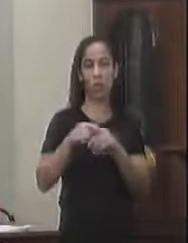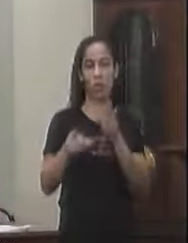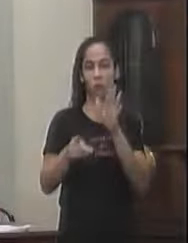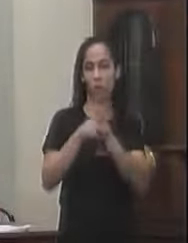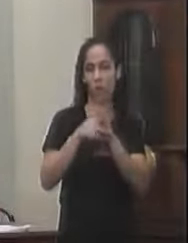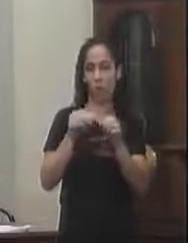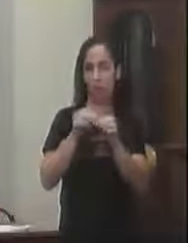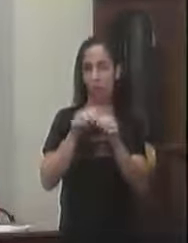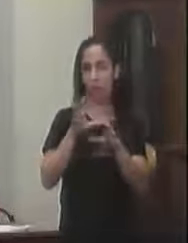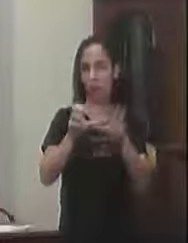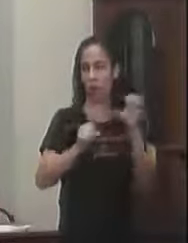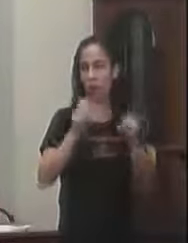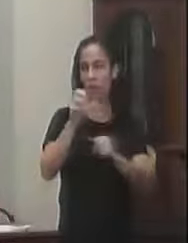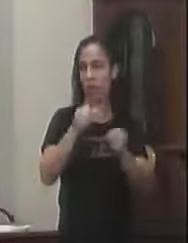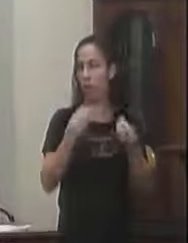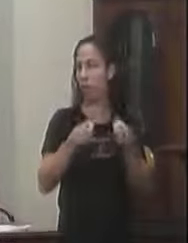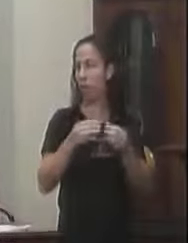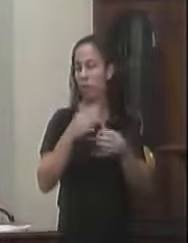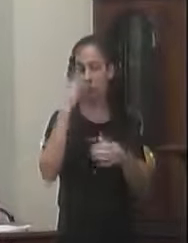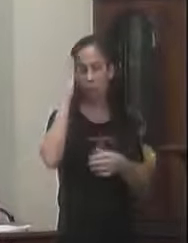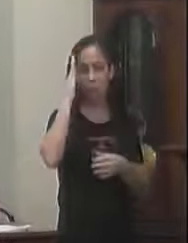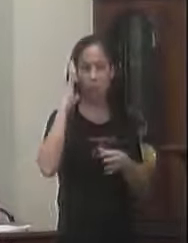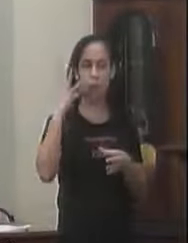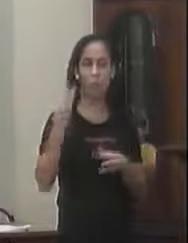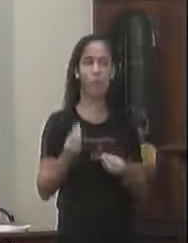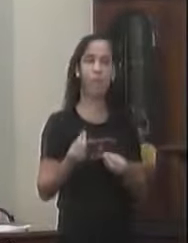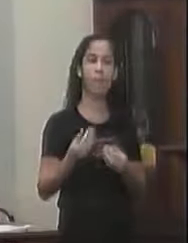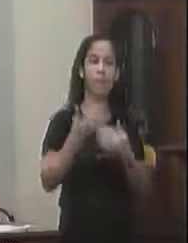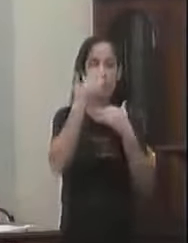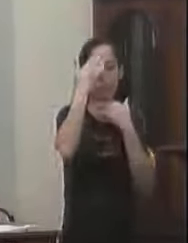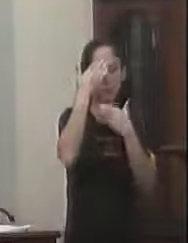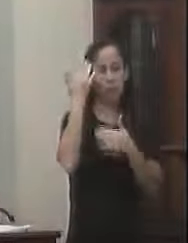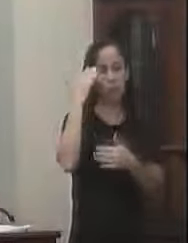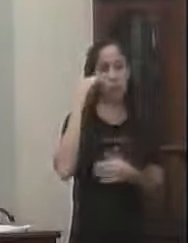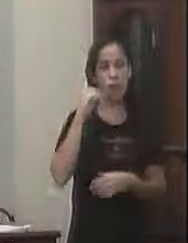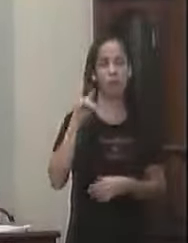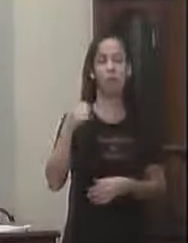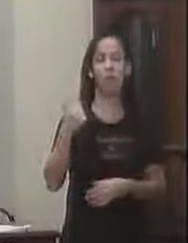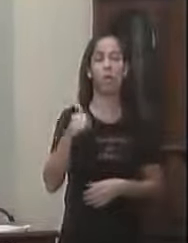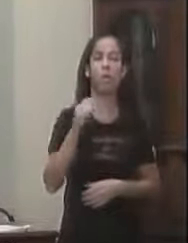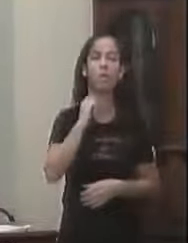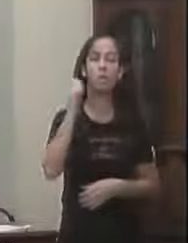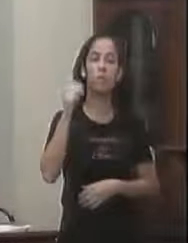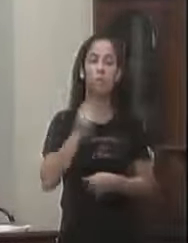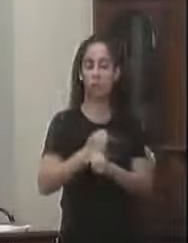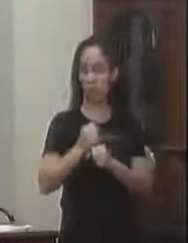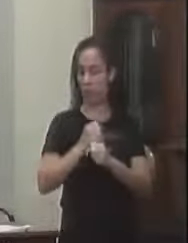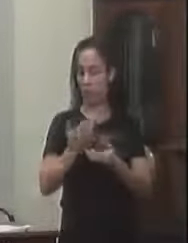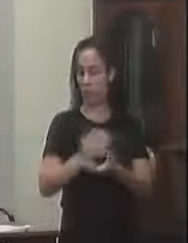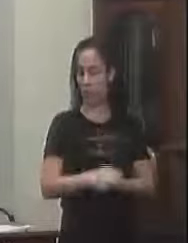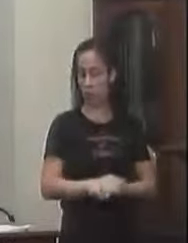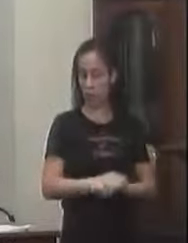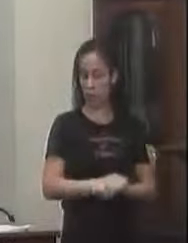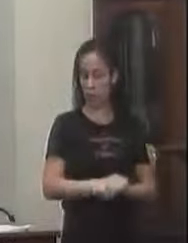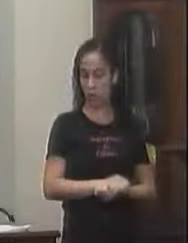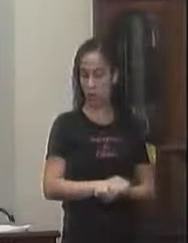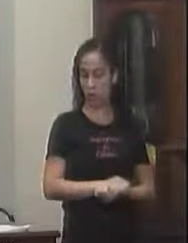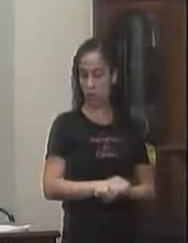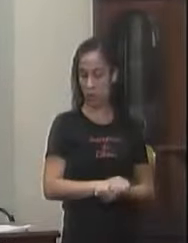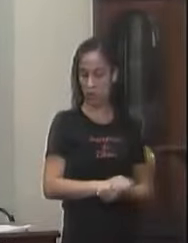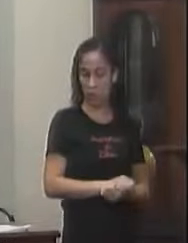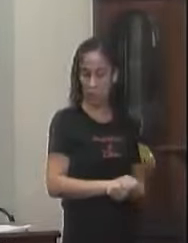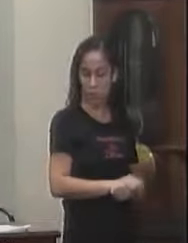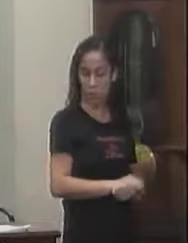Para fazer o dito recolhimento Certo Sermos atendidos Mais a respeito E reafirmamos O nosso processo De estima e consideração Salão de sessões Onde abriu O vereador Silvio Graça